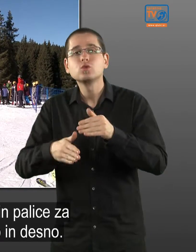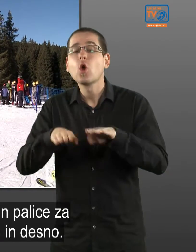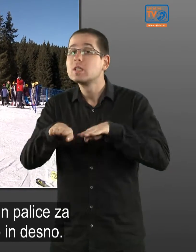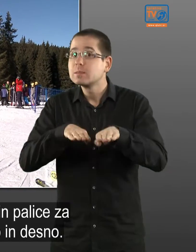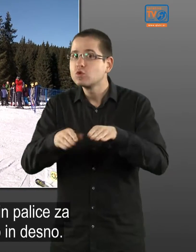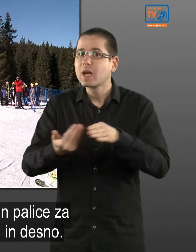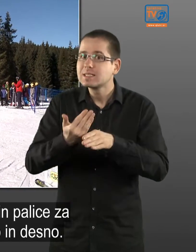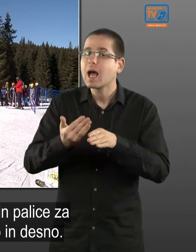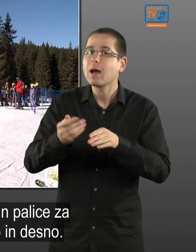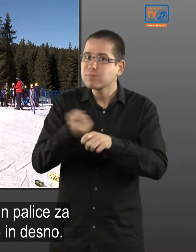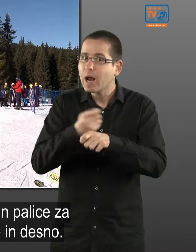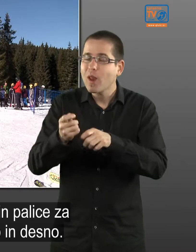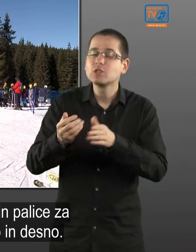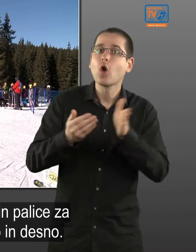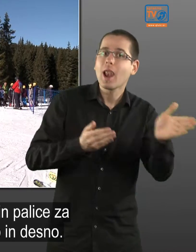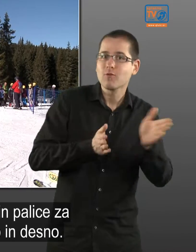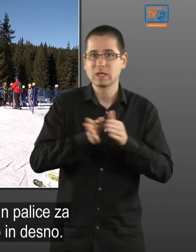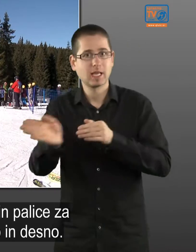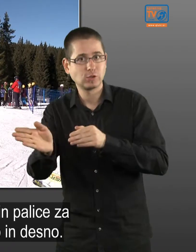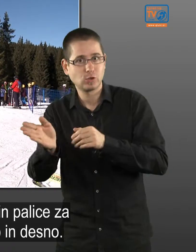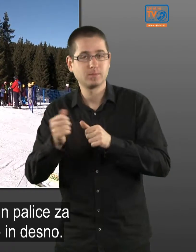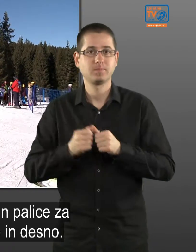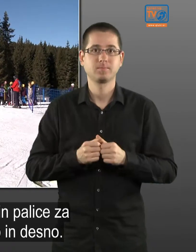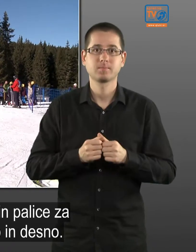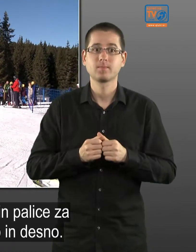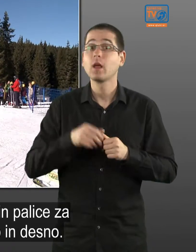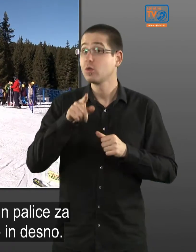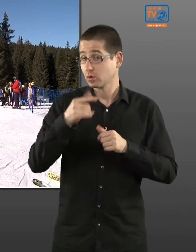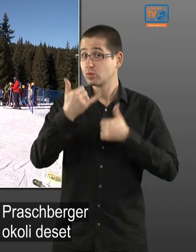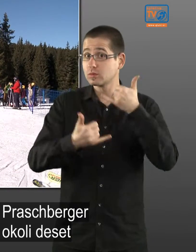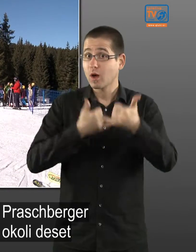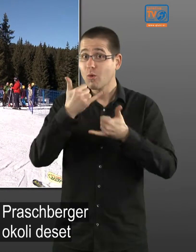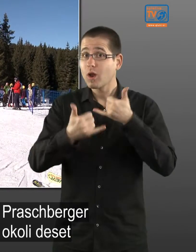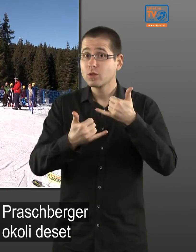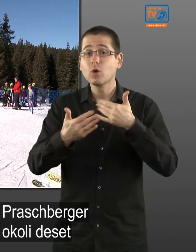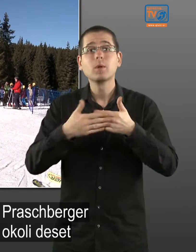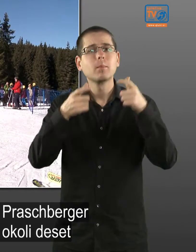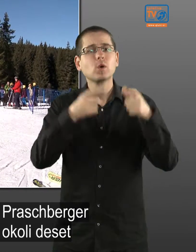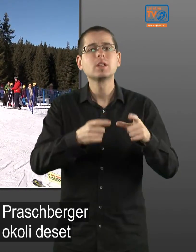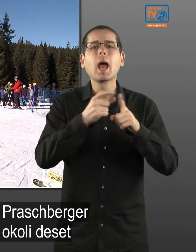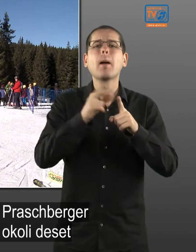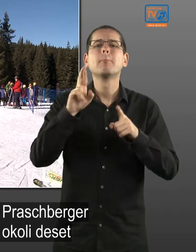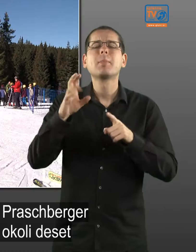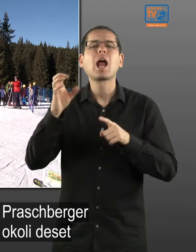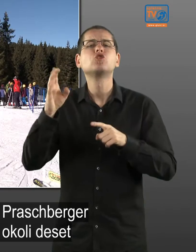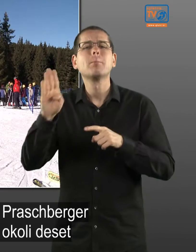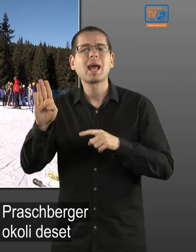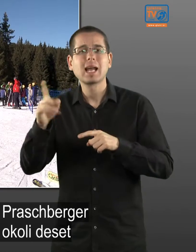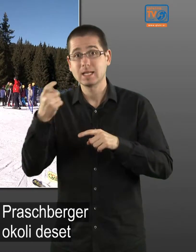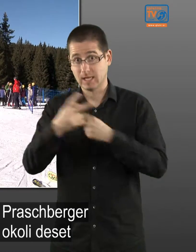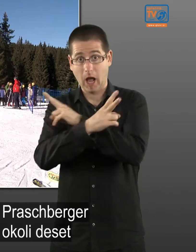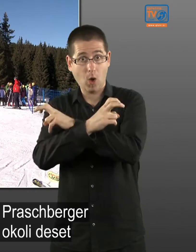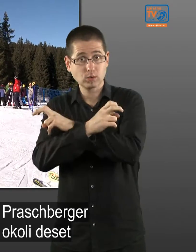regulacijo levo in desno. To si vsako leto pri podjetju Prač Berger iz Avstrije